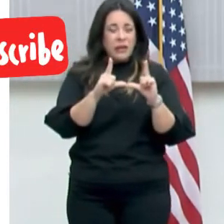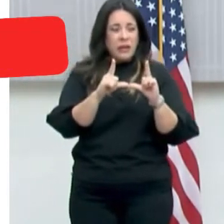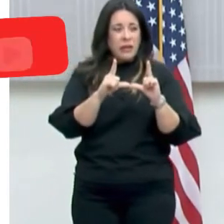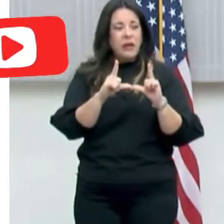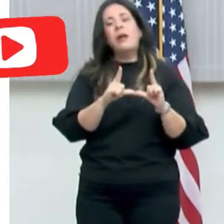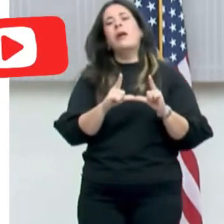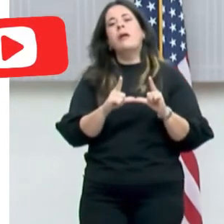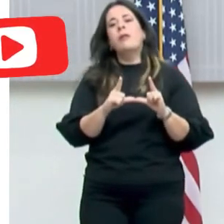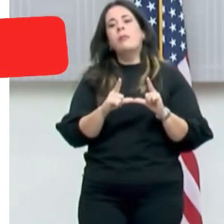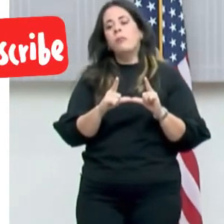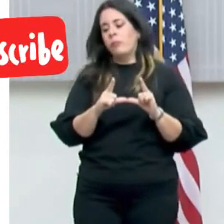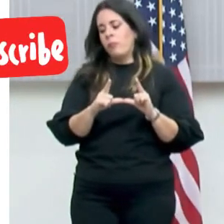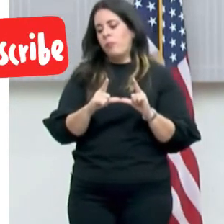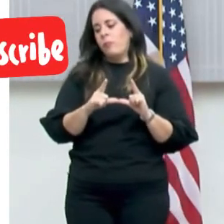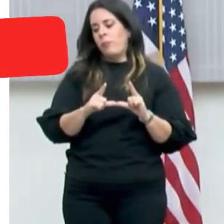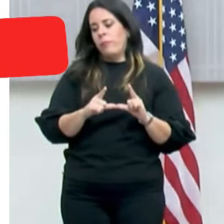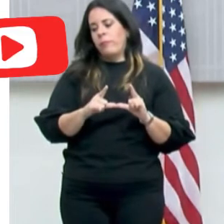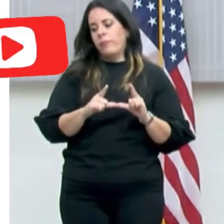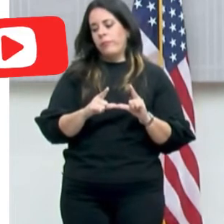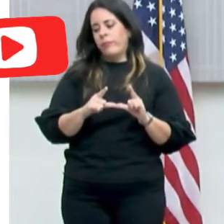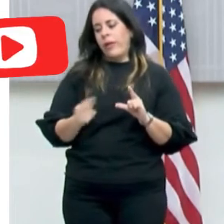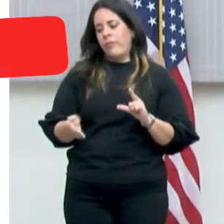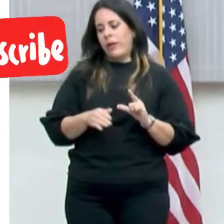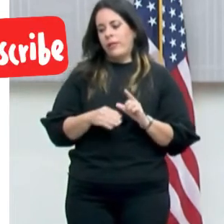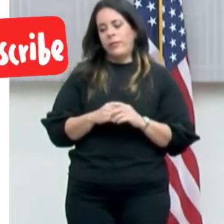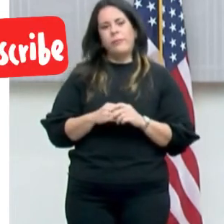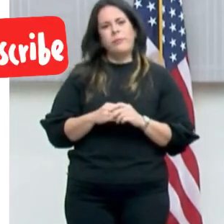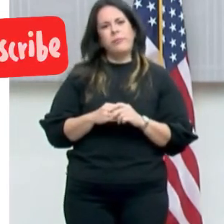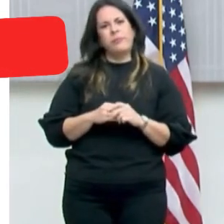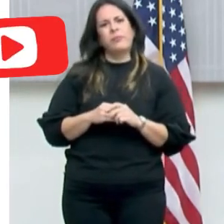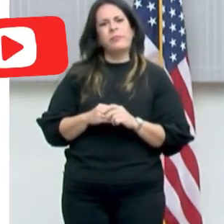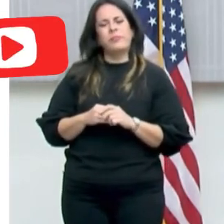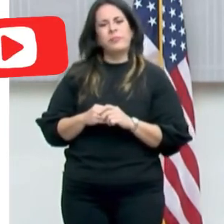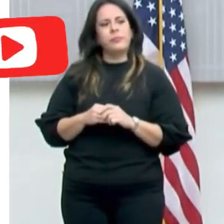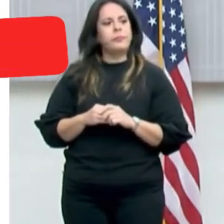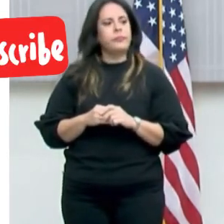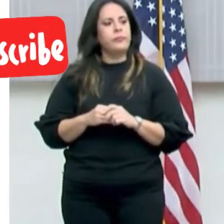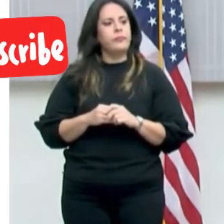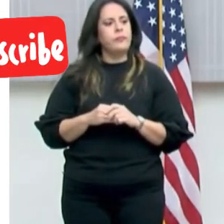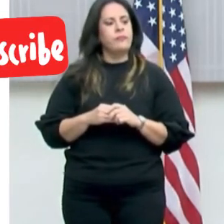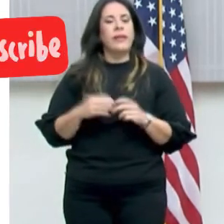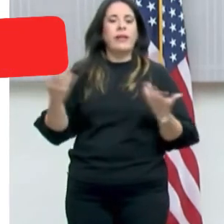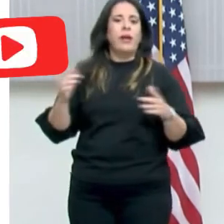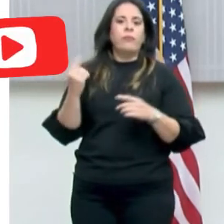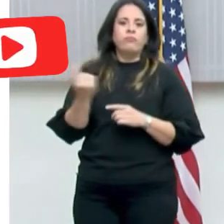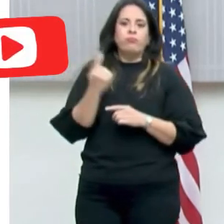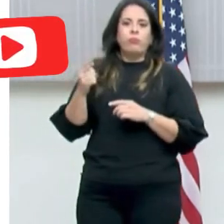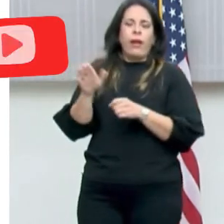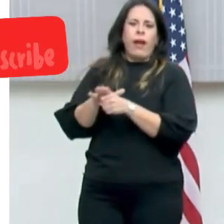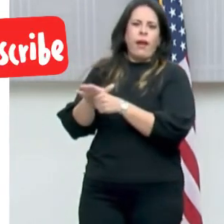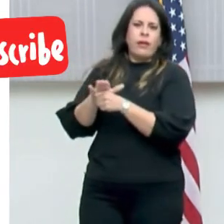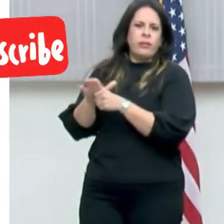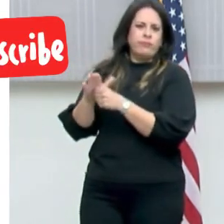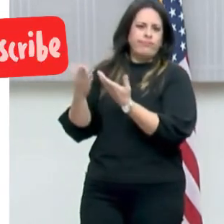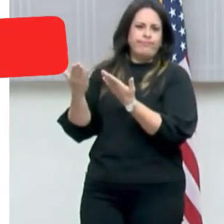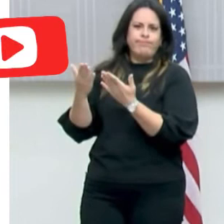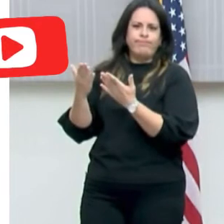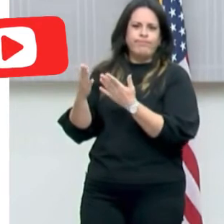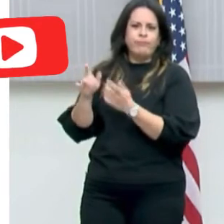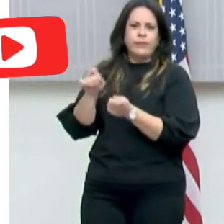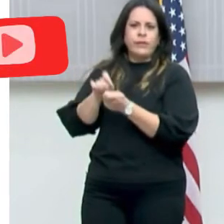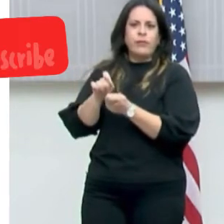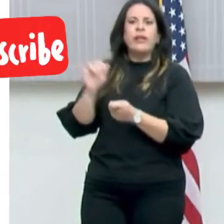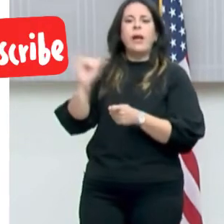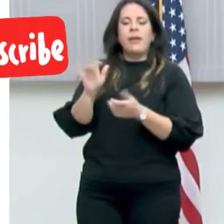tomando impulso no solamente, por ejemplo, en áreas de residenciales, sino también en